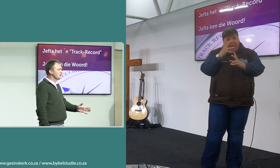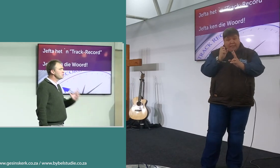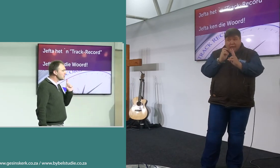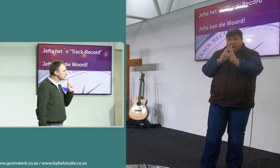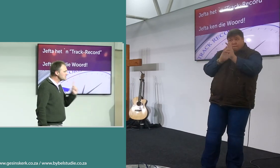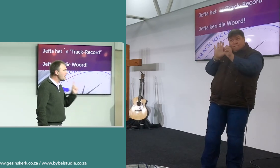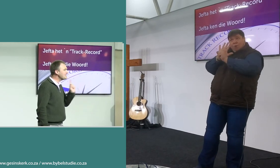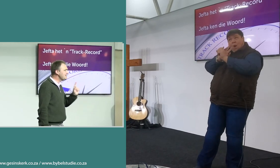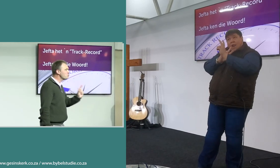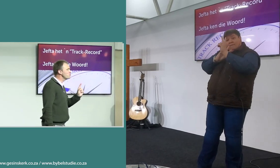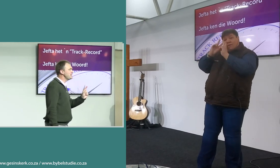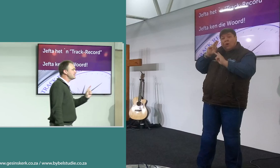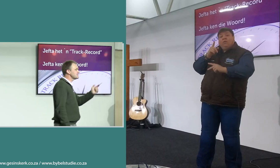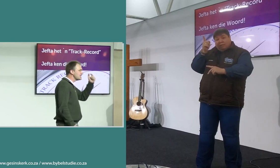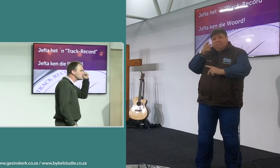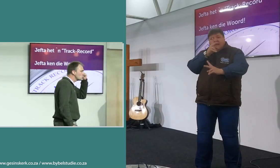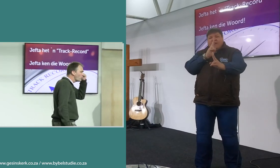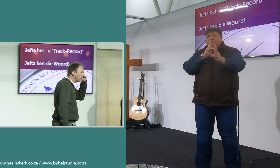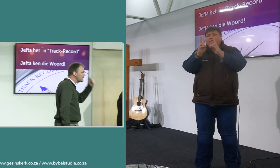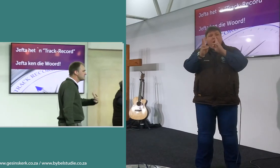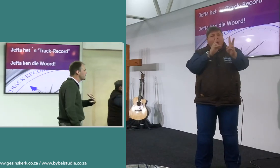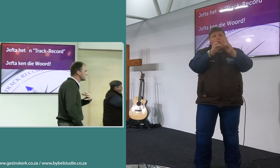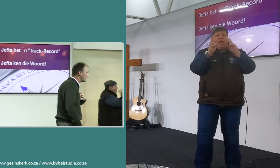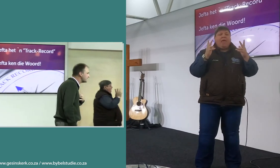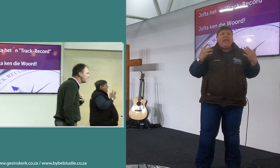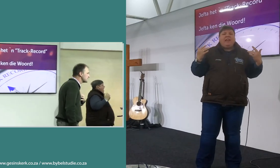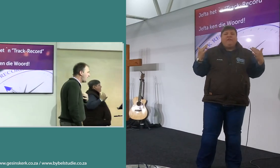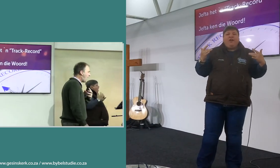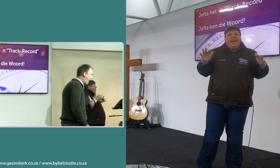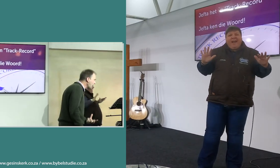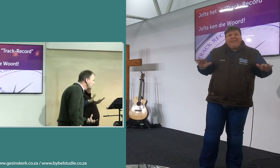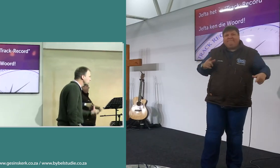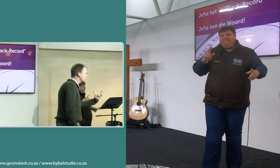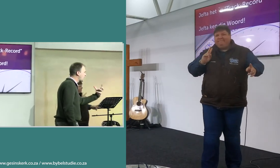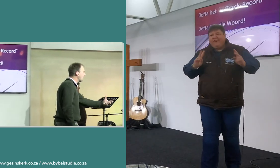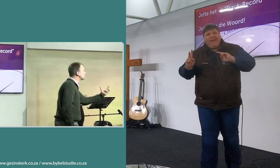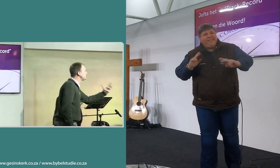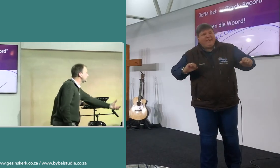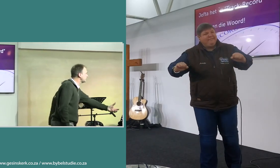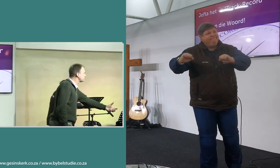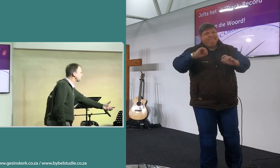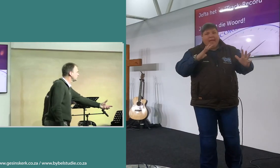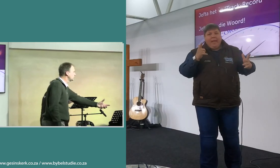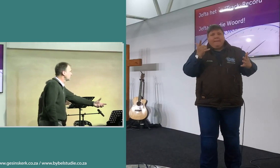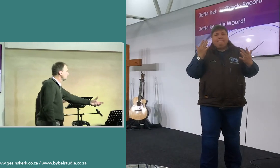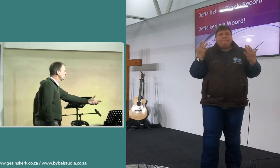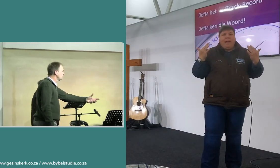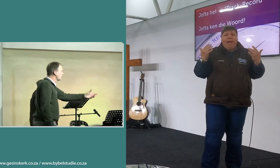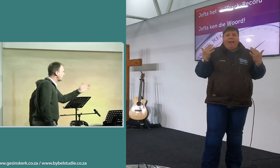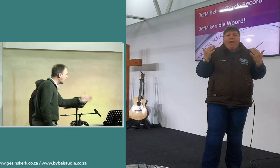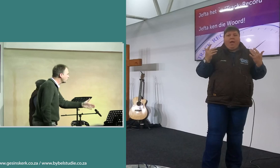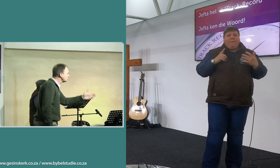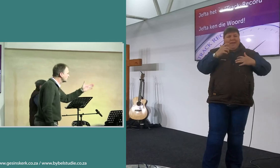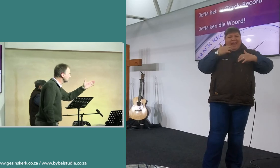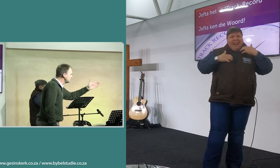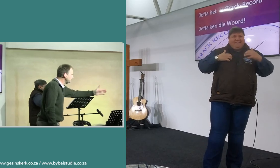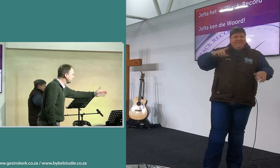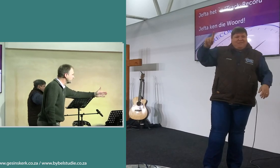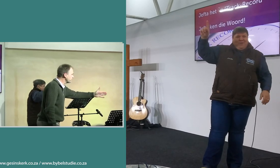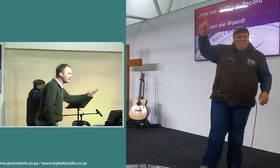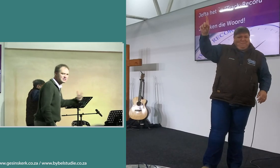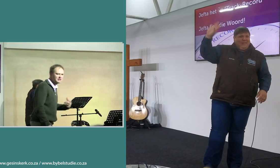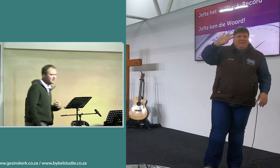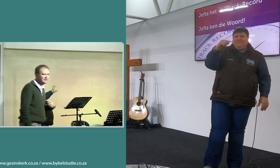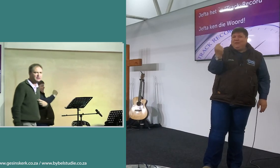dan moet ek een besluit neem om nie net te sê dit is kopkennis nie maar dit is hartkennis ek moet het gaan uitleef in elke dag sy